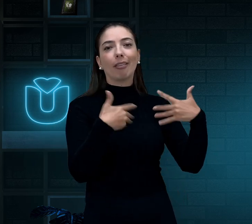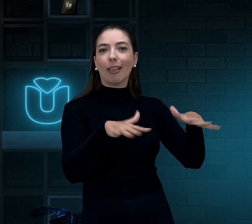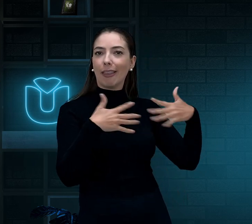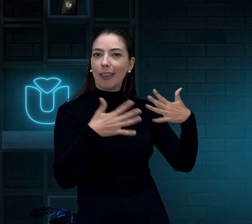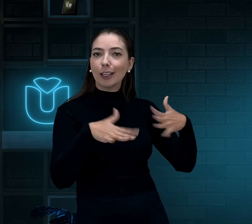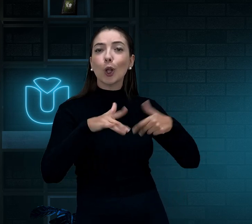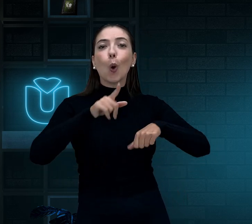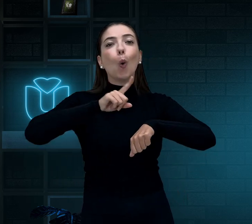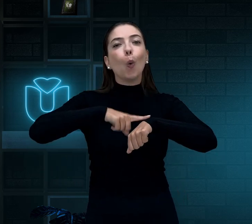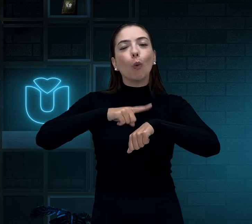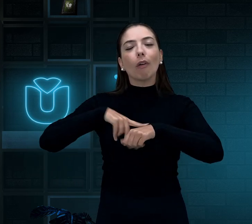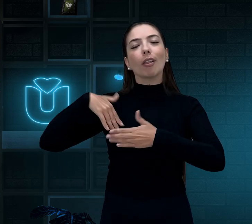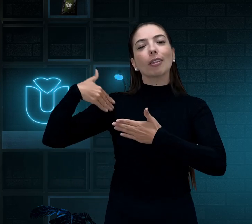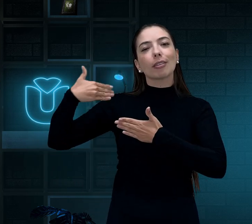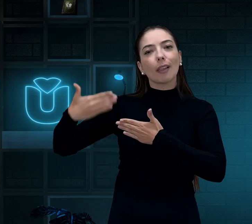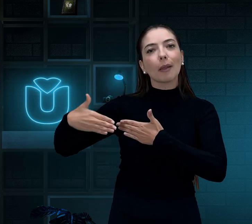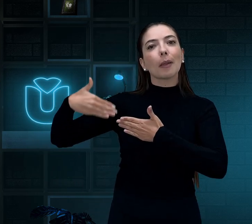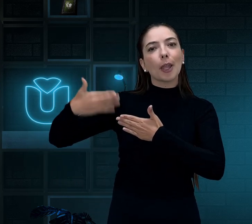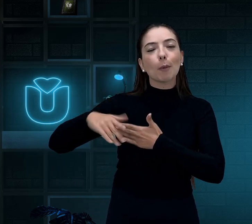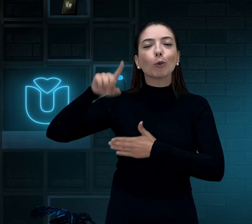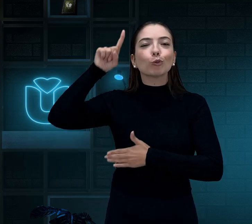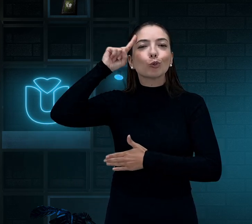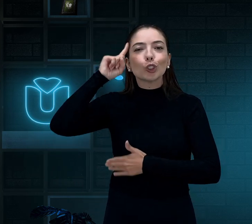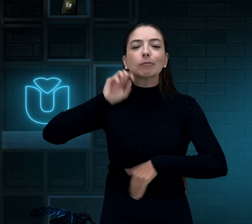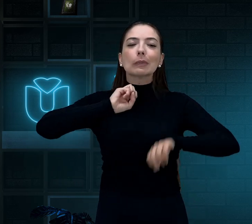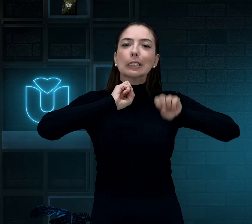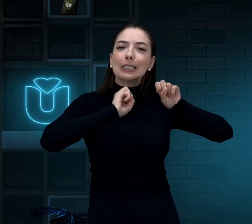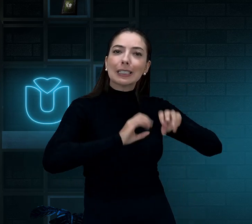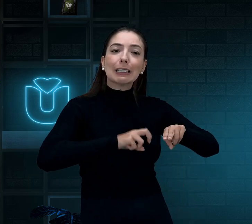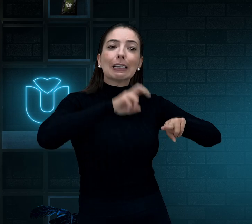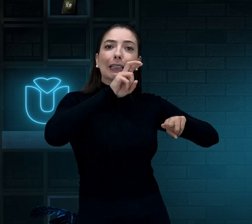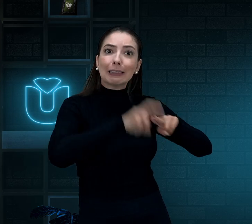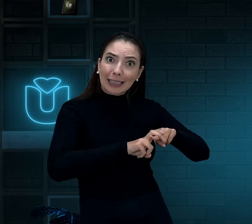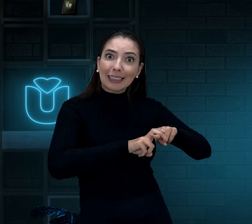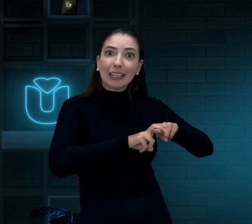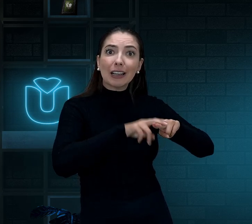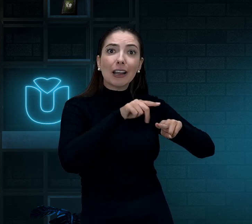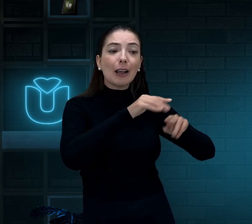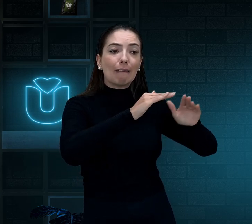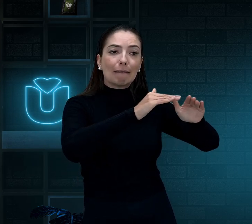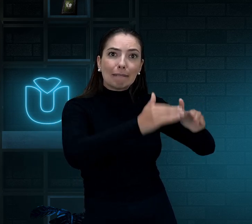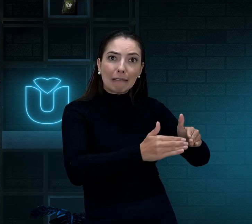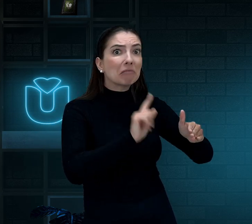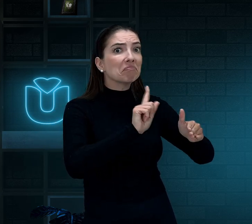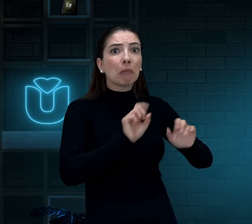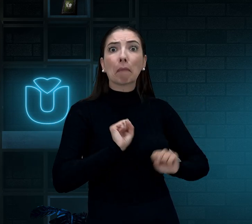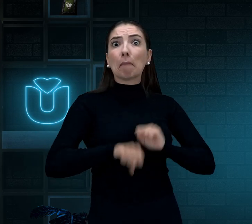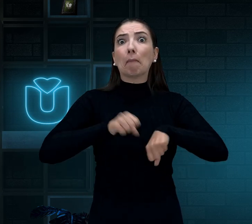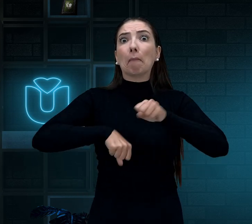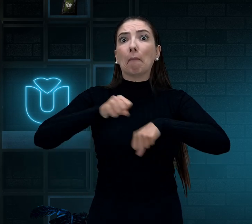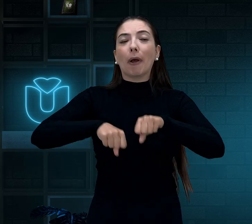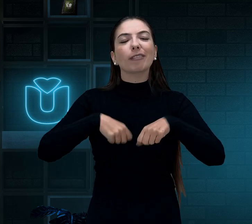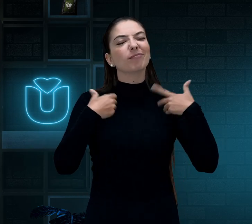o sinal e eles saem correndo. Normal, tem que fazer isso todo dia. Senta, faz o sinal de senta e eles vão sair correndo. Deixa!